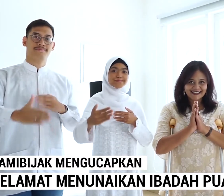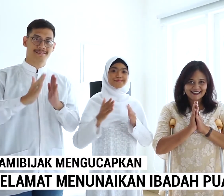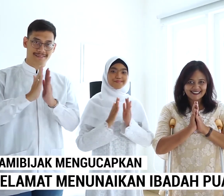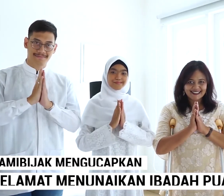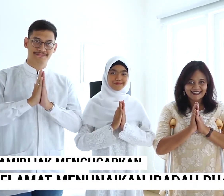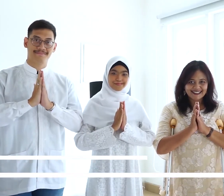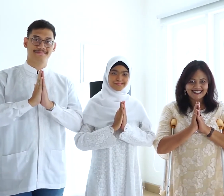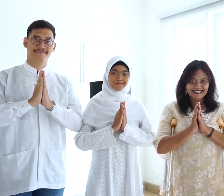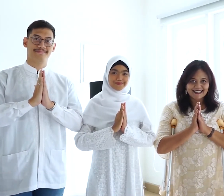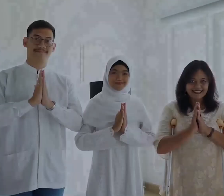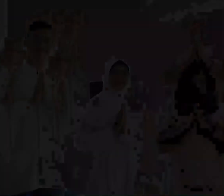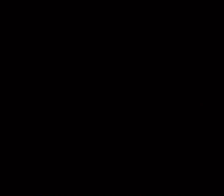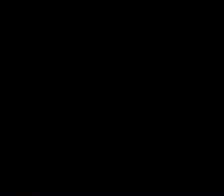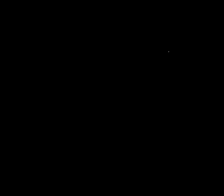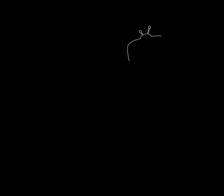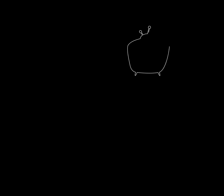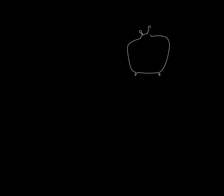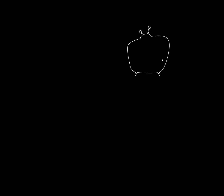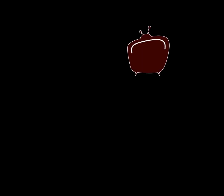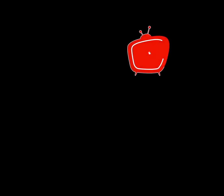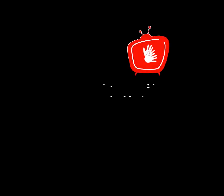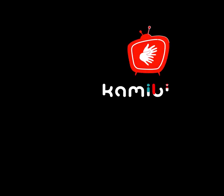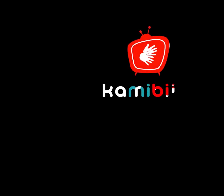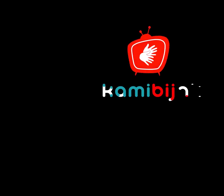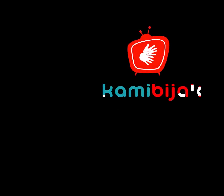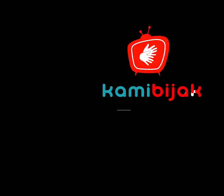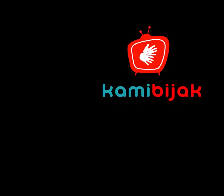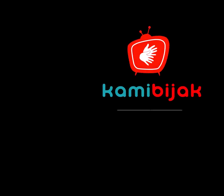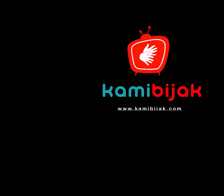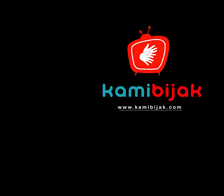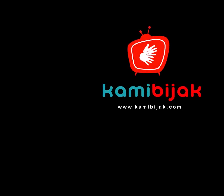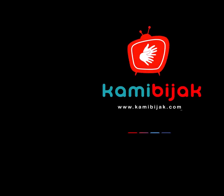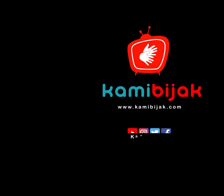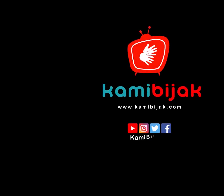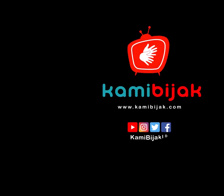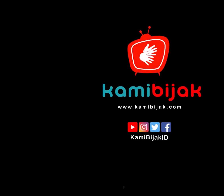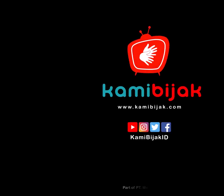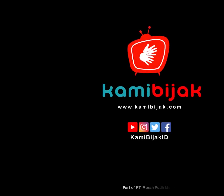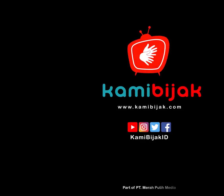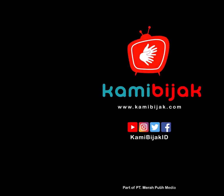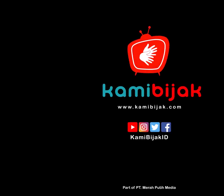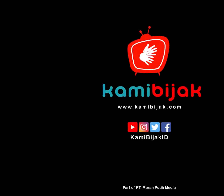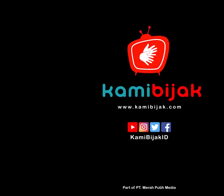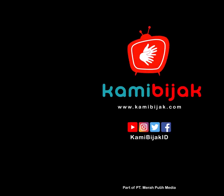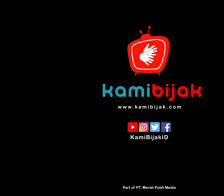juga mengucapkan menaikan ibadah kuasa.